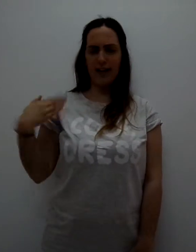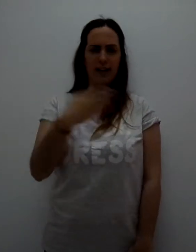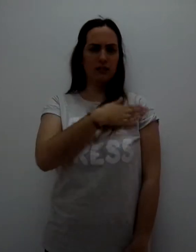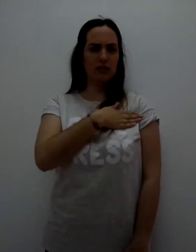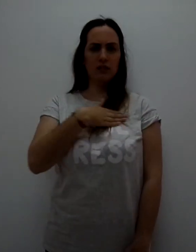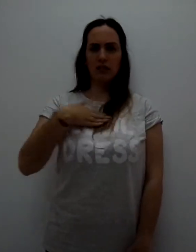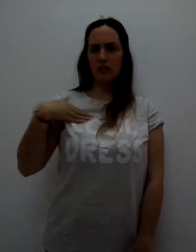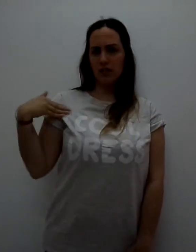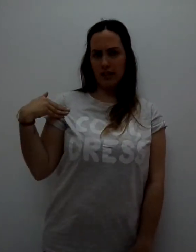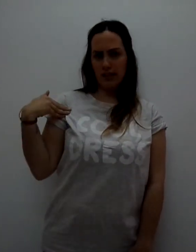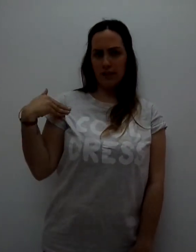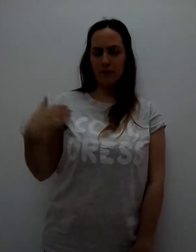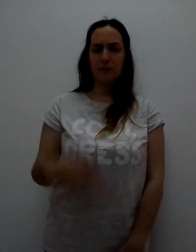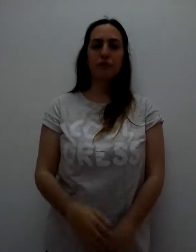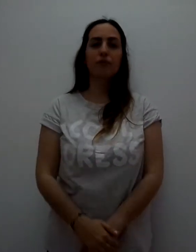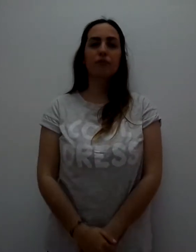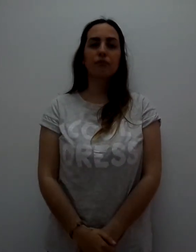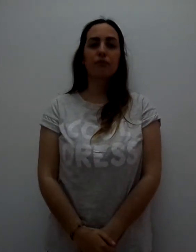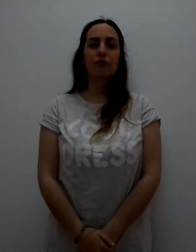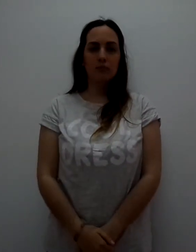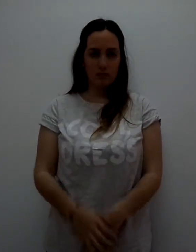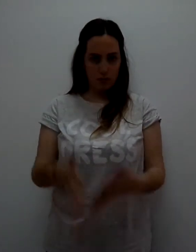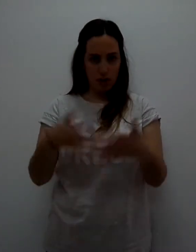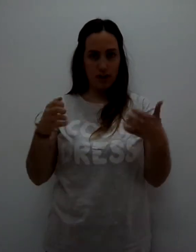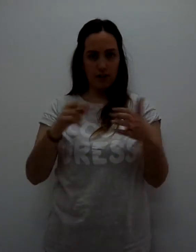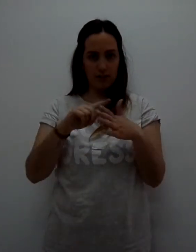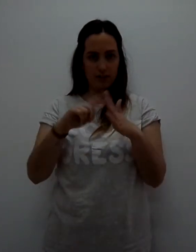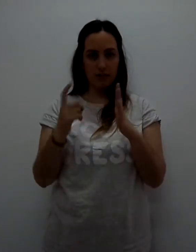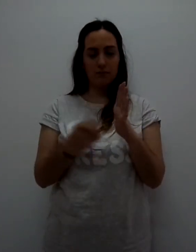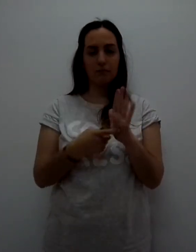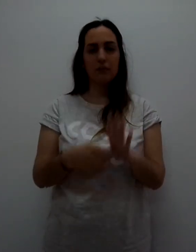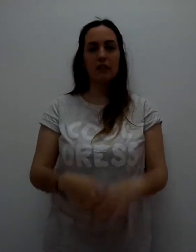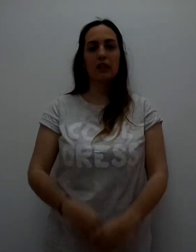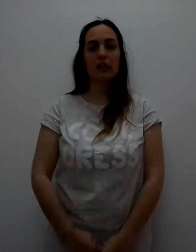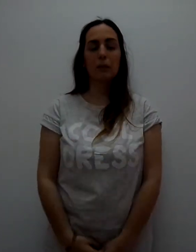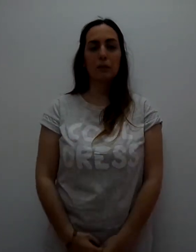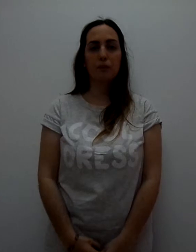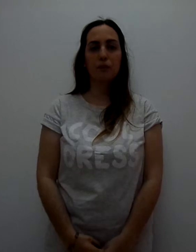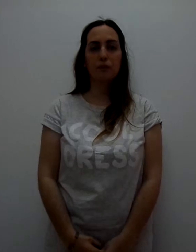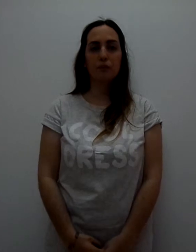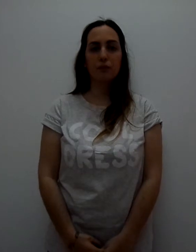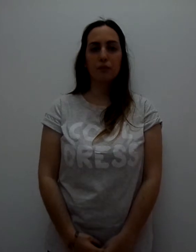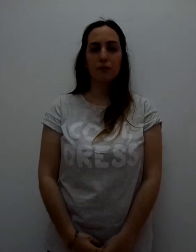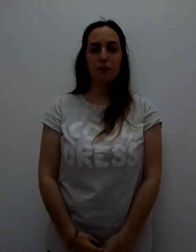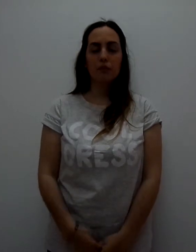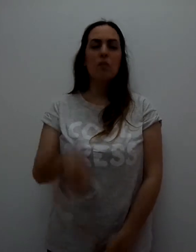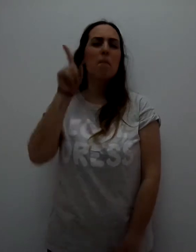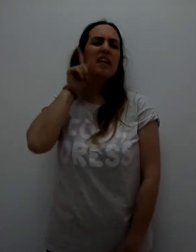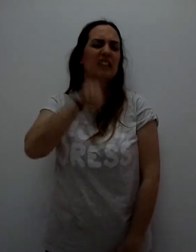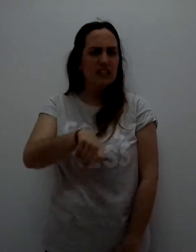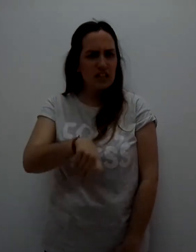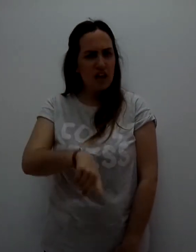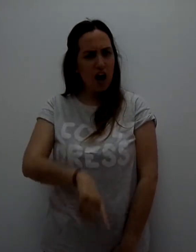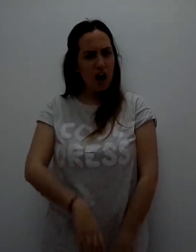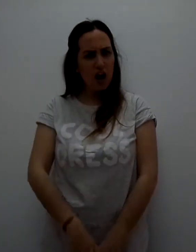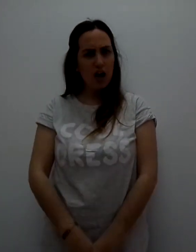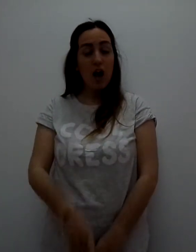Querer. Querer. Ahora la frase. Mentira. Mentira. Tú quieres